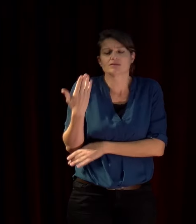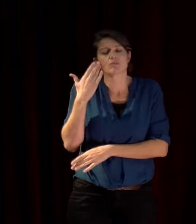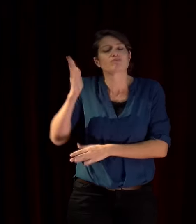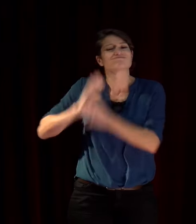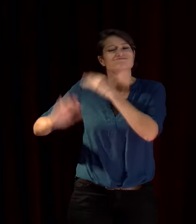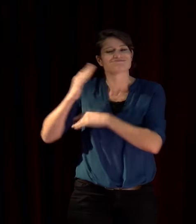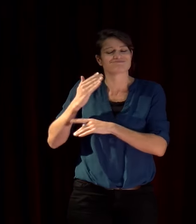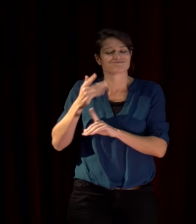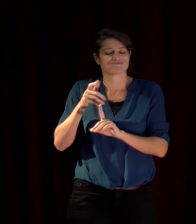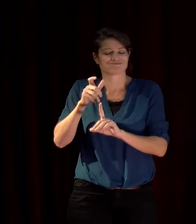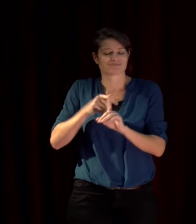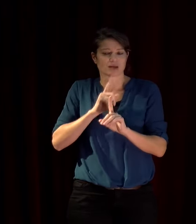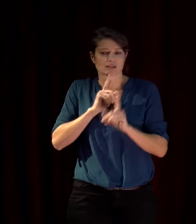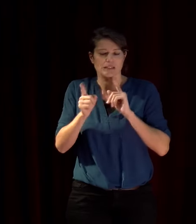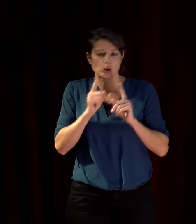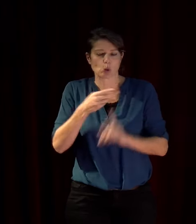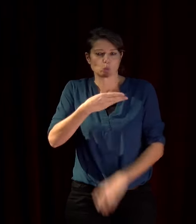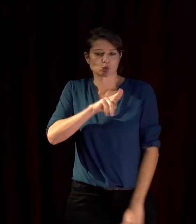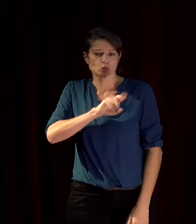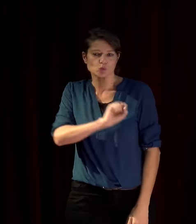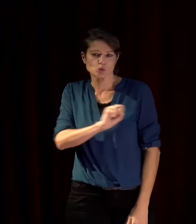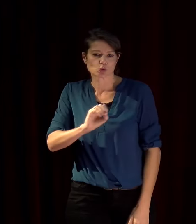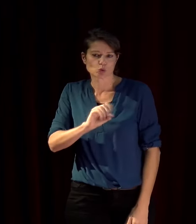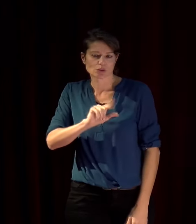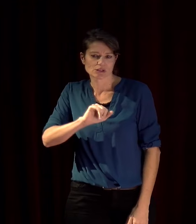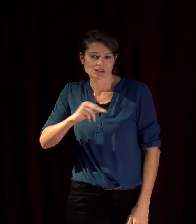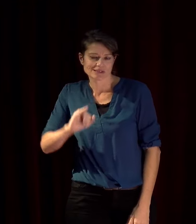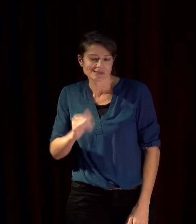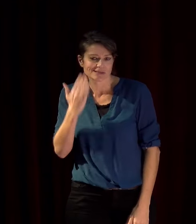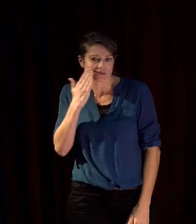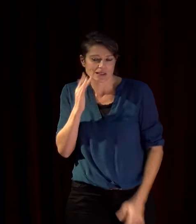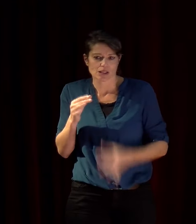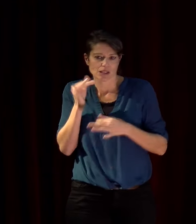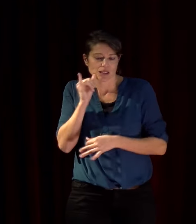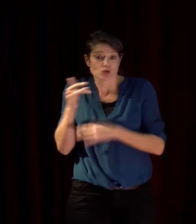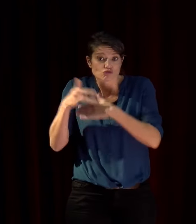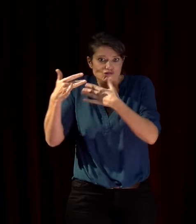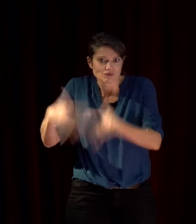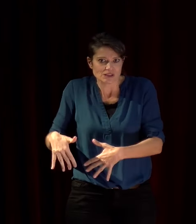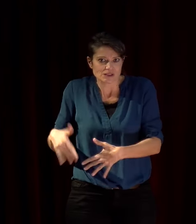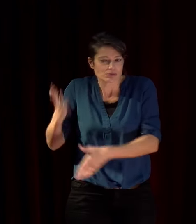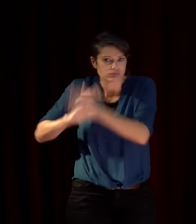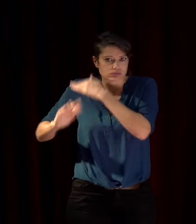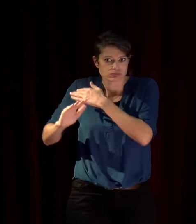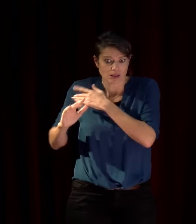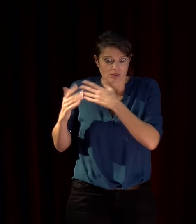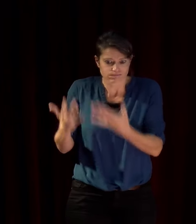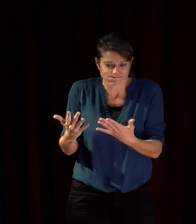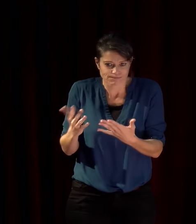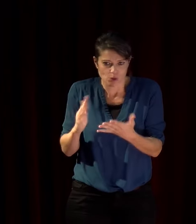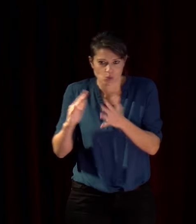donc c'est un pays qui a connu déjà ça mais que ça arrive aujourd'hui ça c'est vraiment